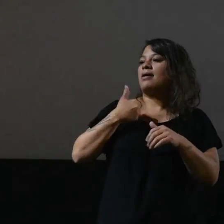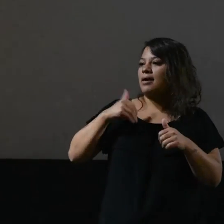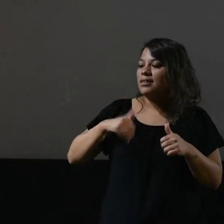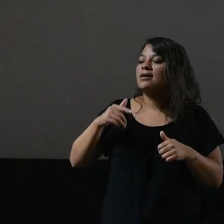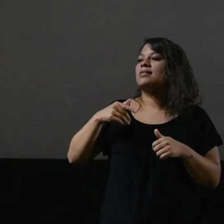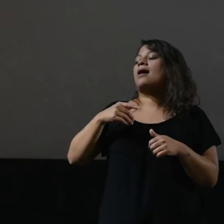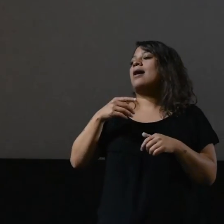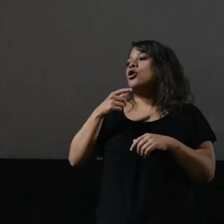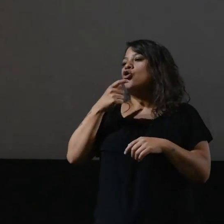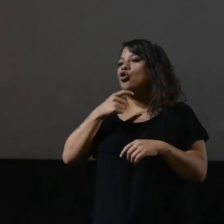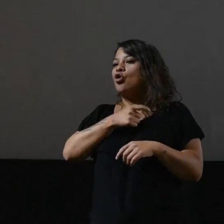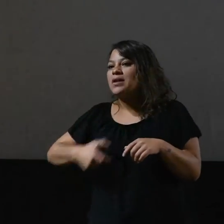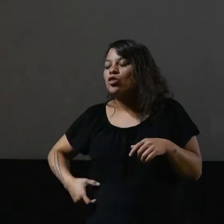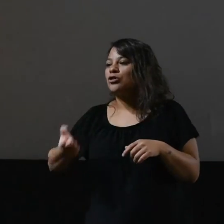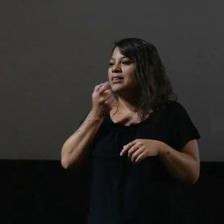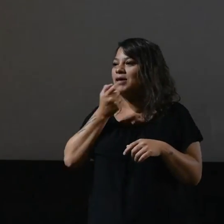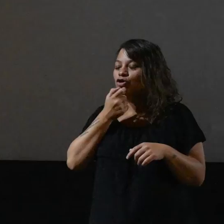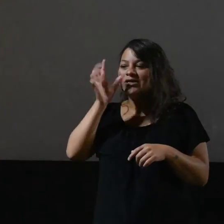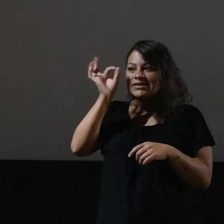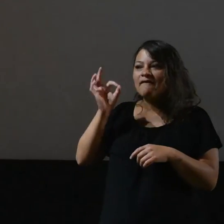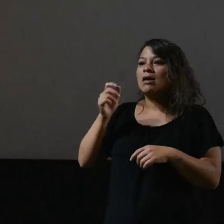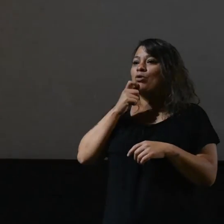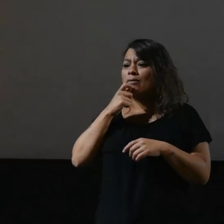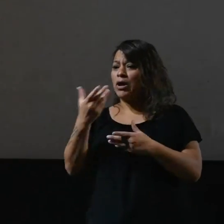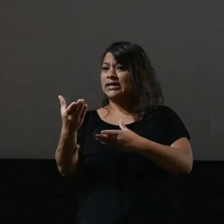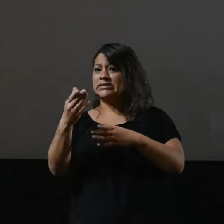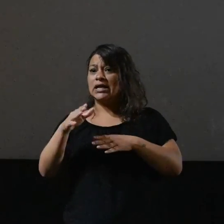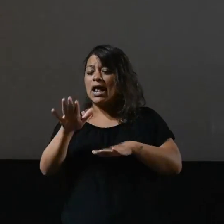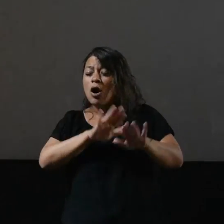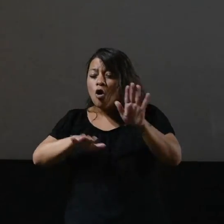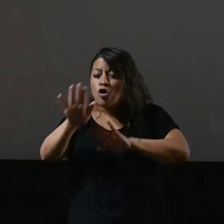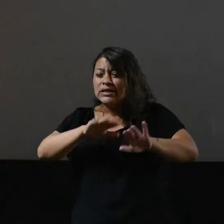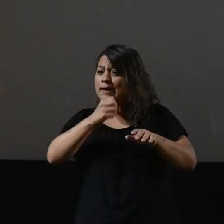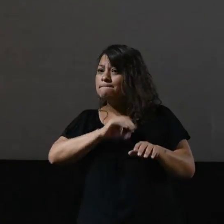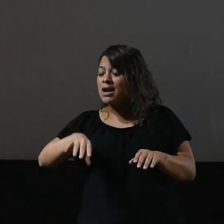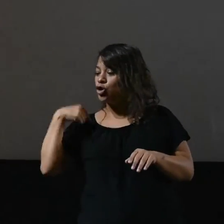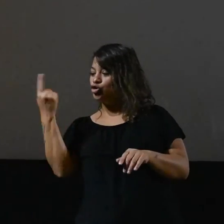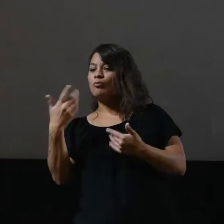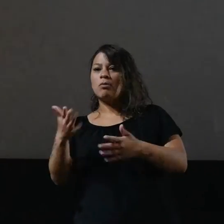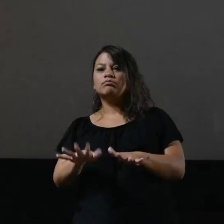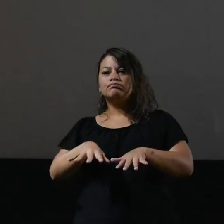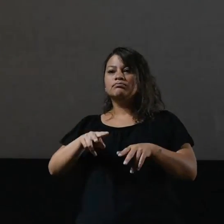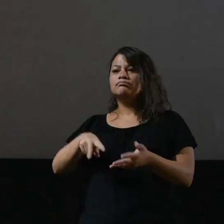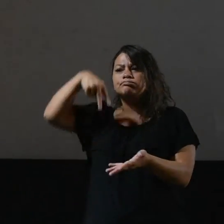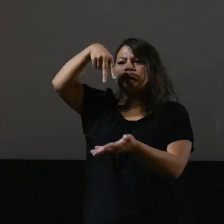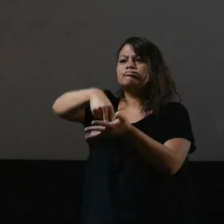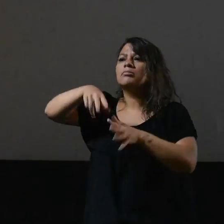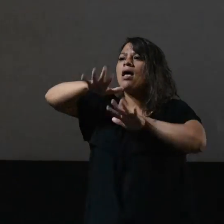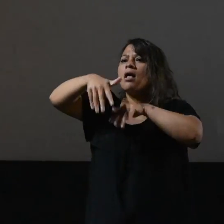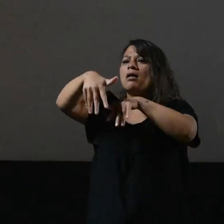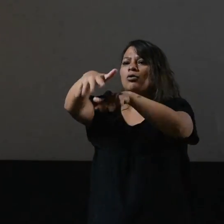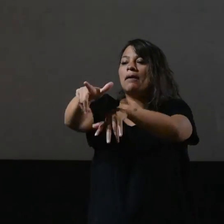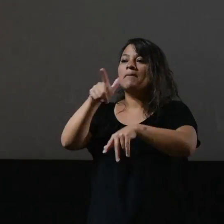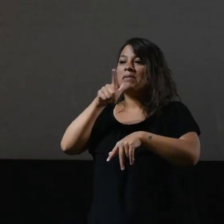podemos reaccionar y que tenemos fuerza para hacerlo. Saben que si nuestros hermanos y hermanas lo están haciendo, nosotros también podemos hacerlo. Entonces, me parece que